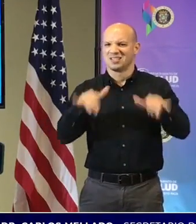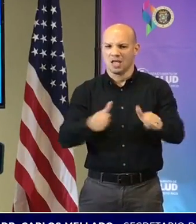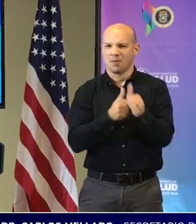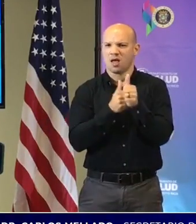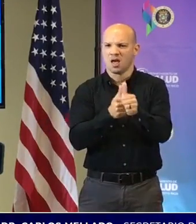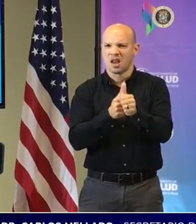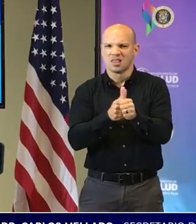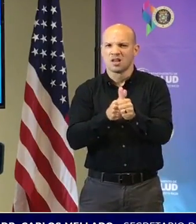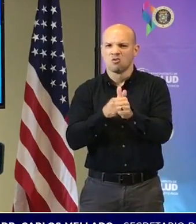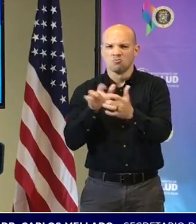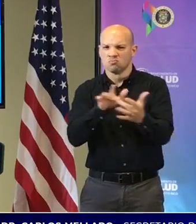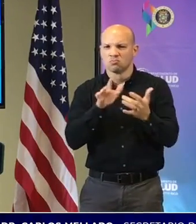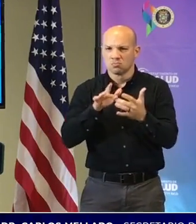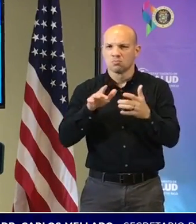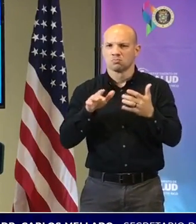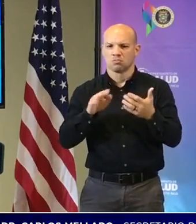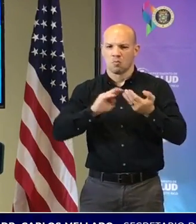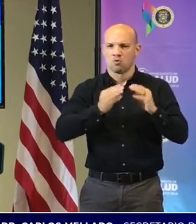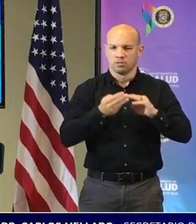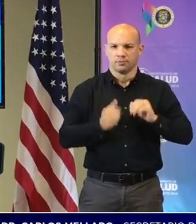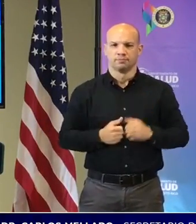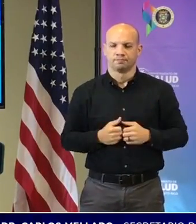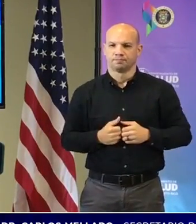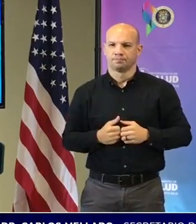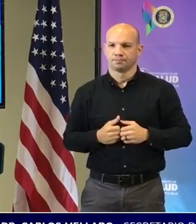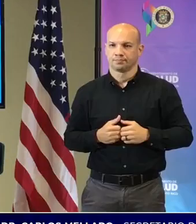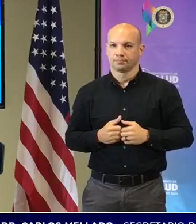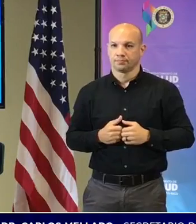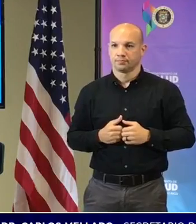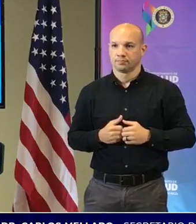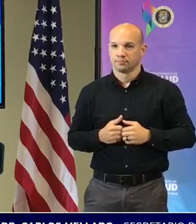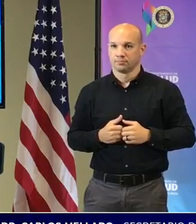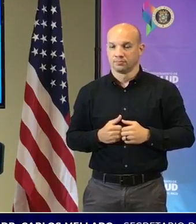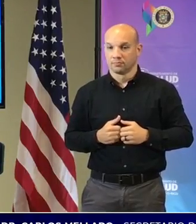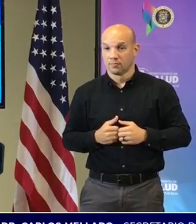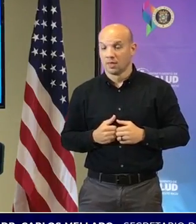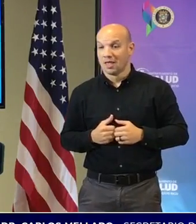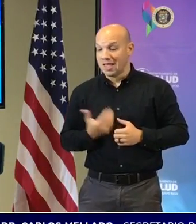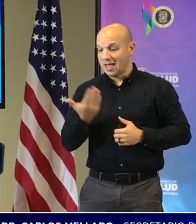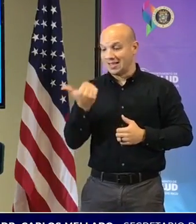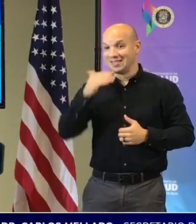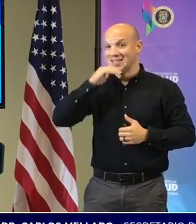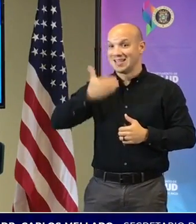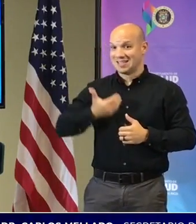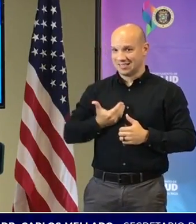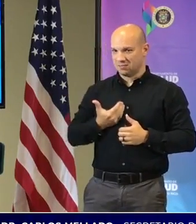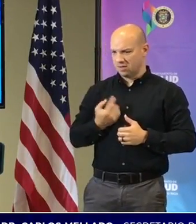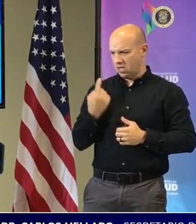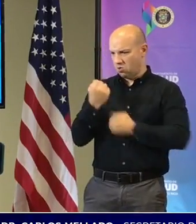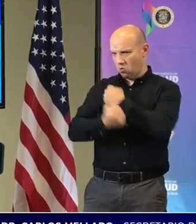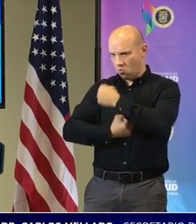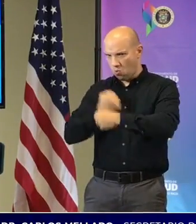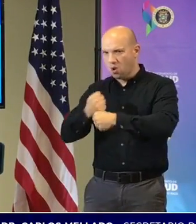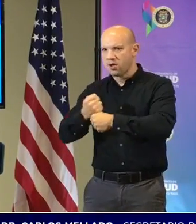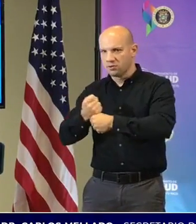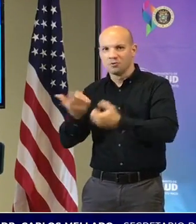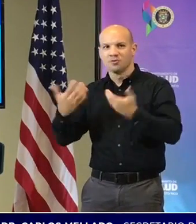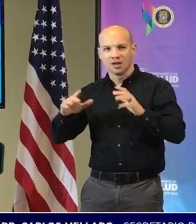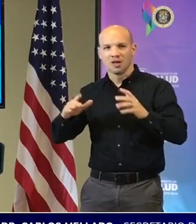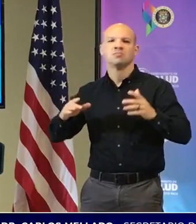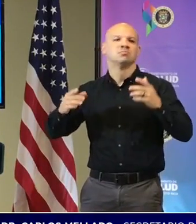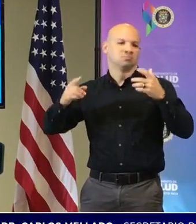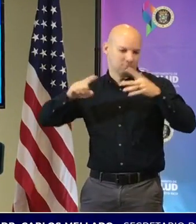El 15 de diciembre ya a un año de eso comenzamos con el proceso de vacunación ¿verdad?